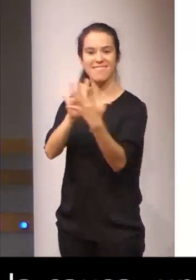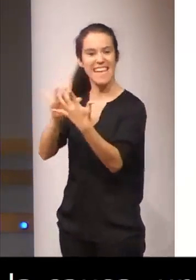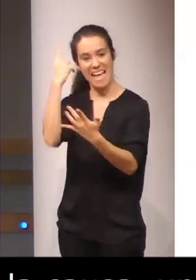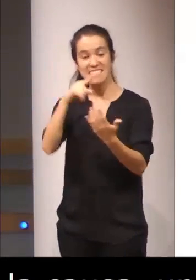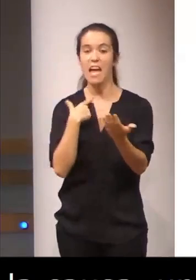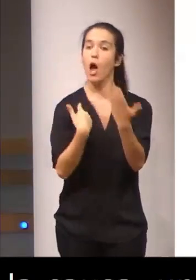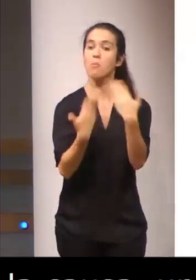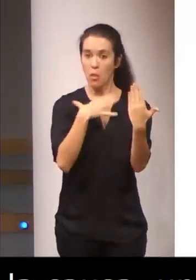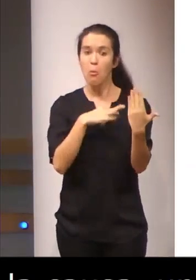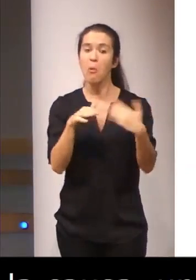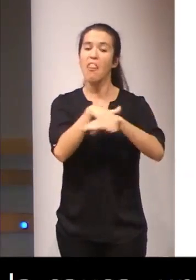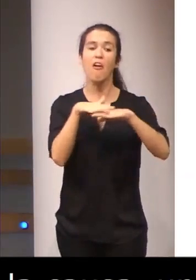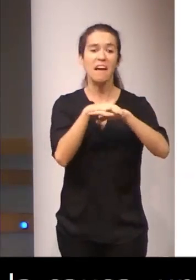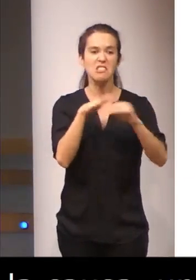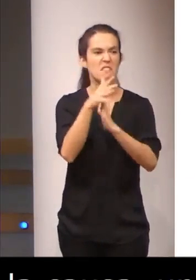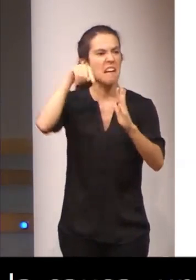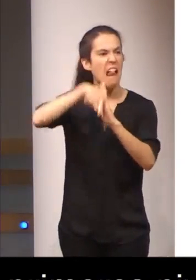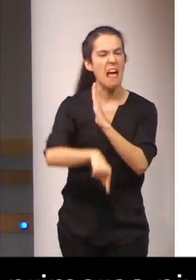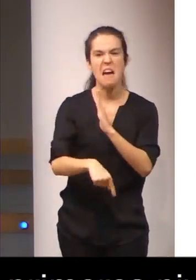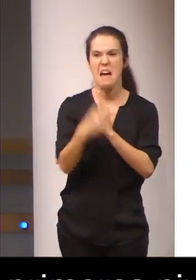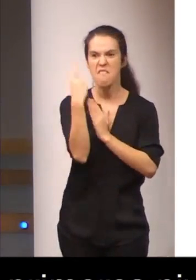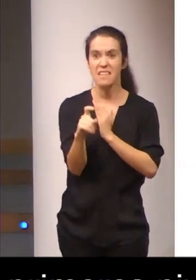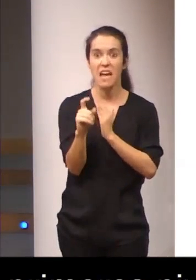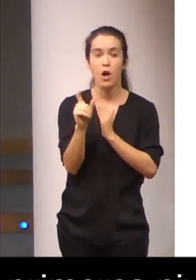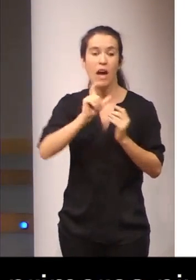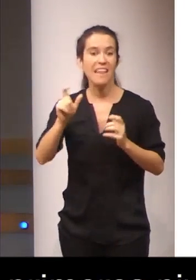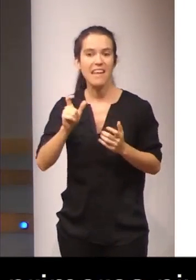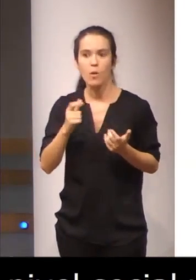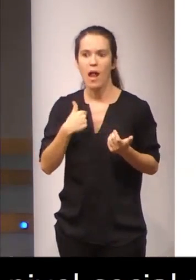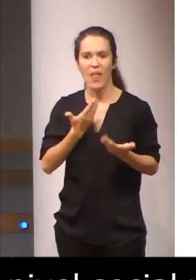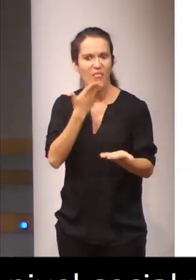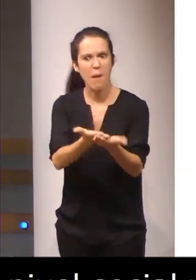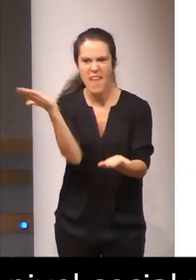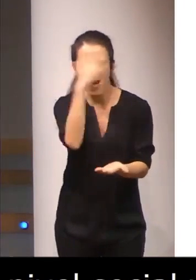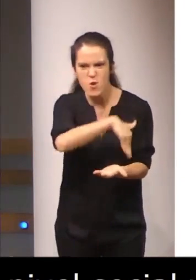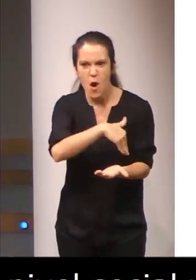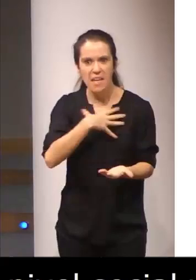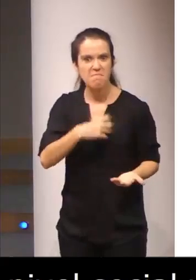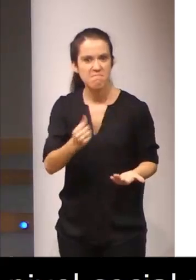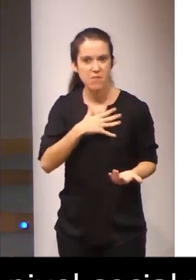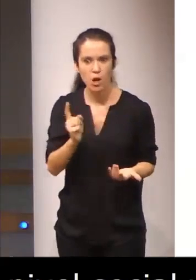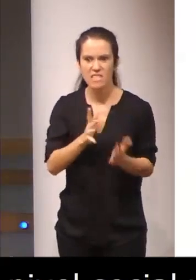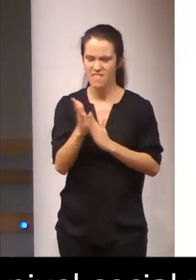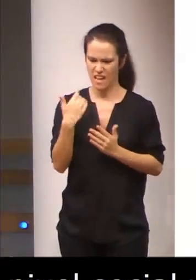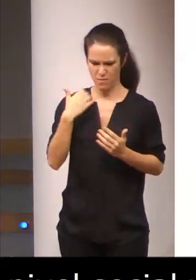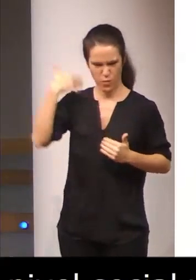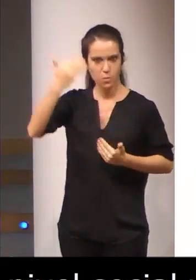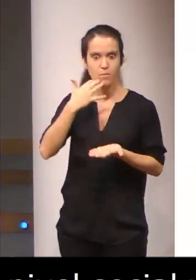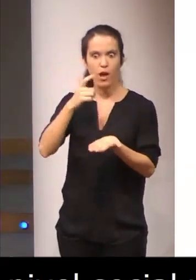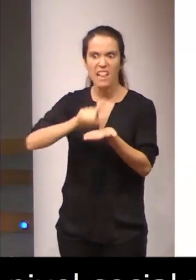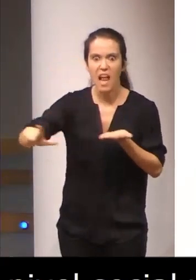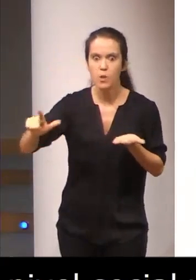y no nos atrevemos a profundizar, o la gente no demanda esa profundización, cómo vamos a crear una signoliteratura, cómo vamos a crear,